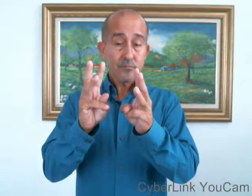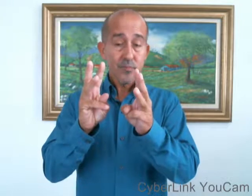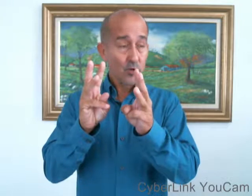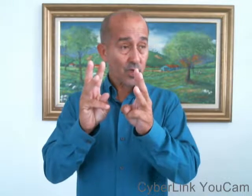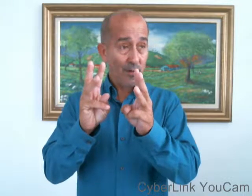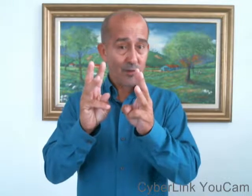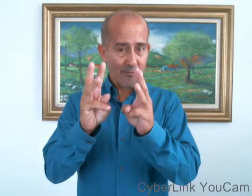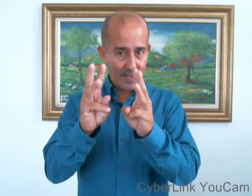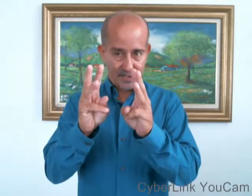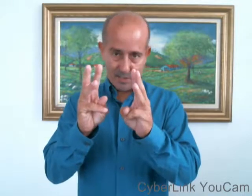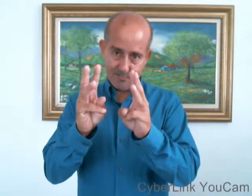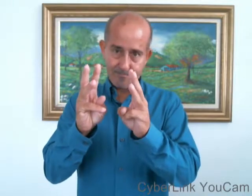y usted ve una flecha,